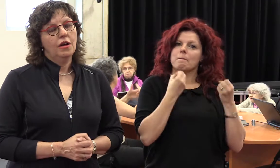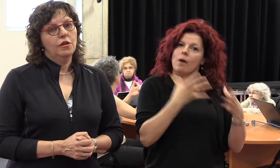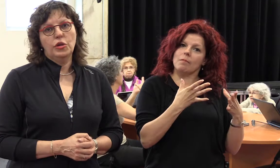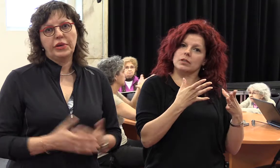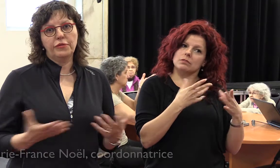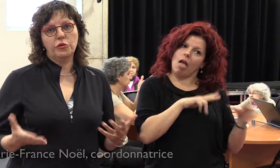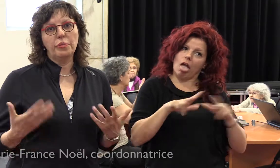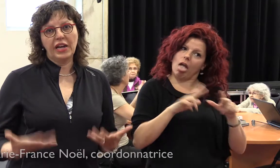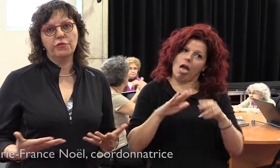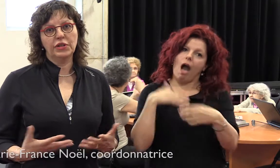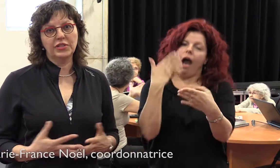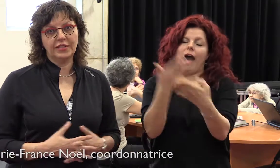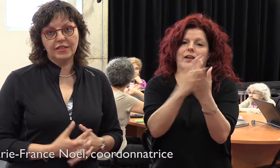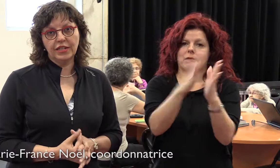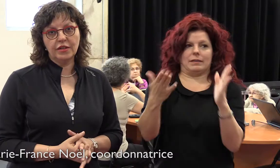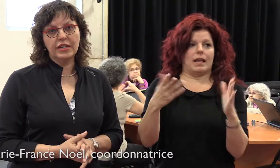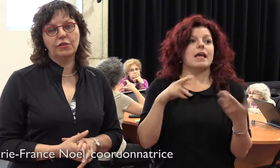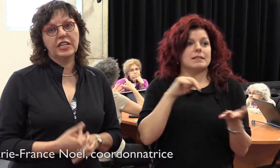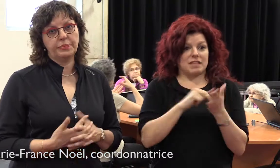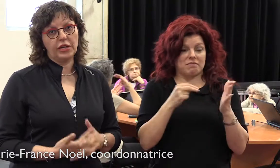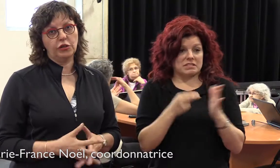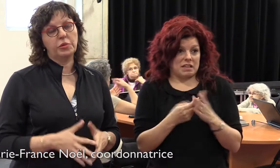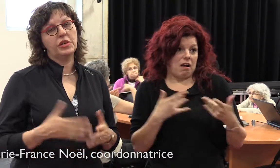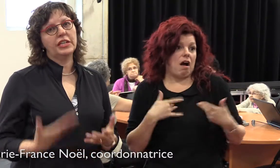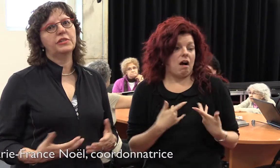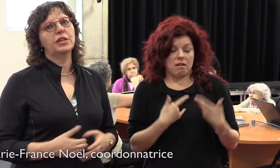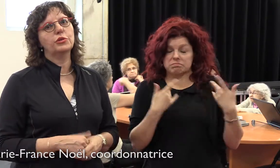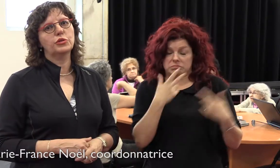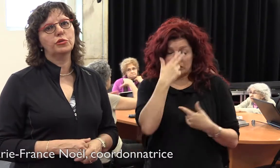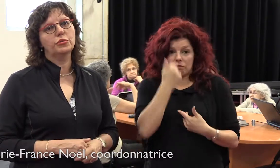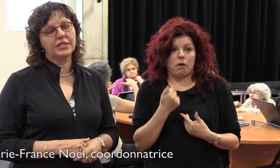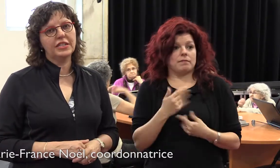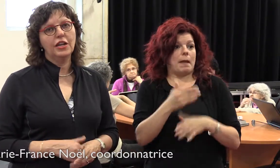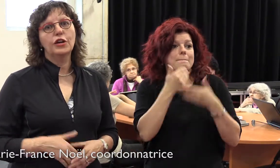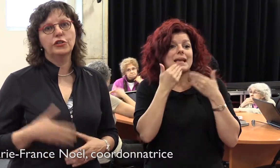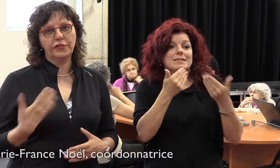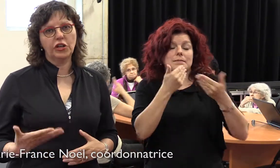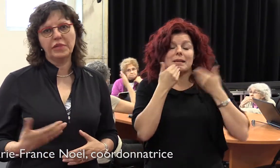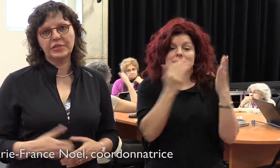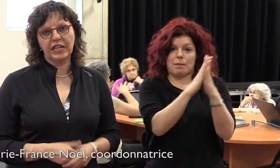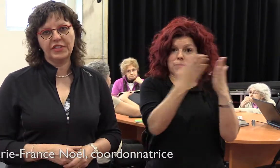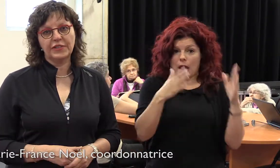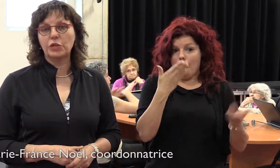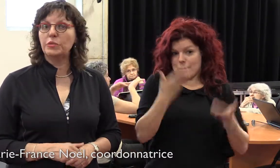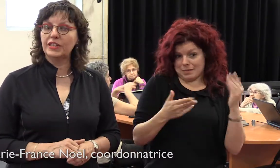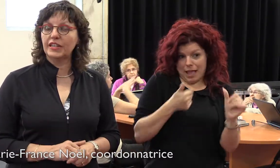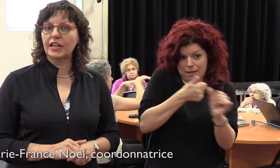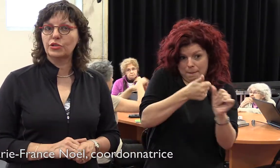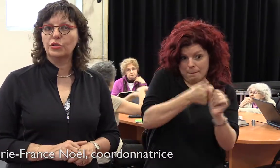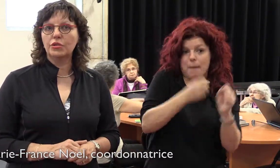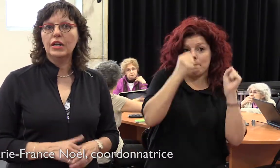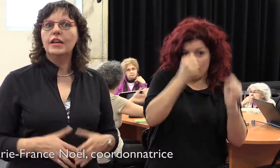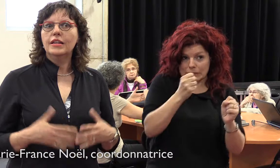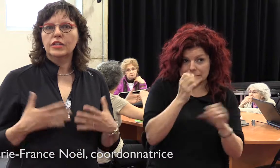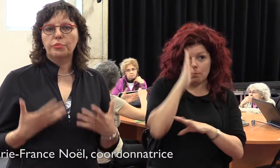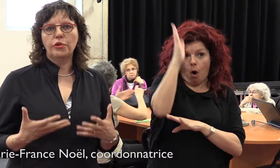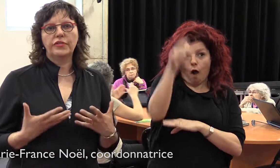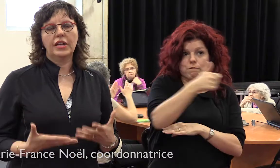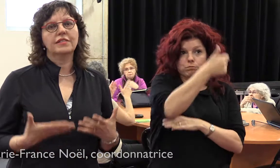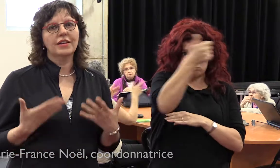Le Prévost, bravo d'avoir cette idée-là, et on espère que la bibliothèque va être en mesure aussi d'offrir un même service avec un bibliothécaire sourd qui peut offrir dans